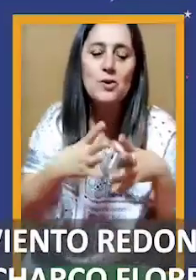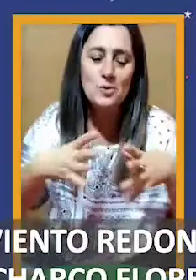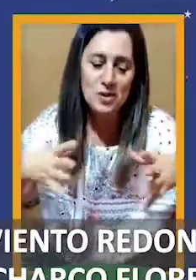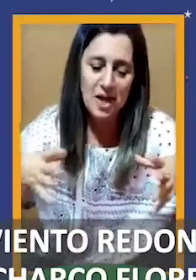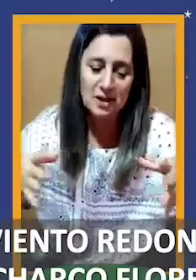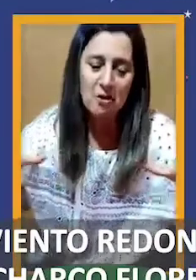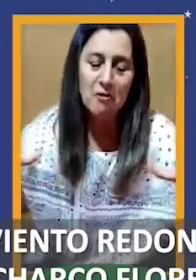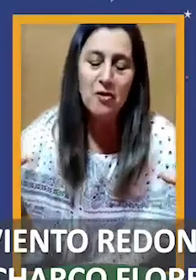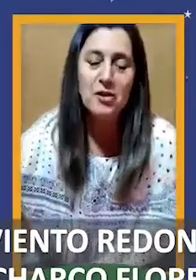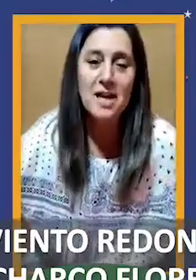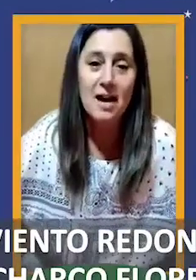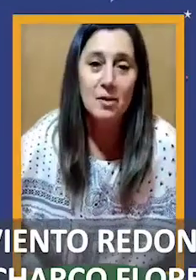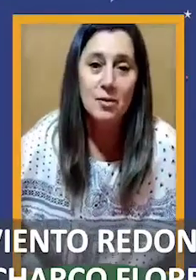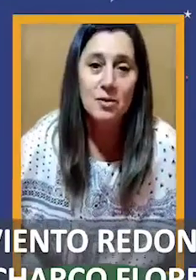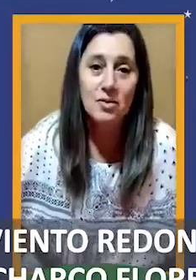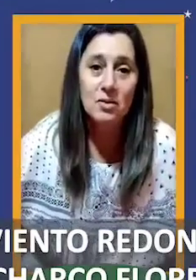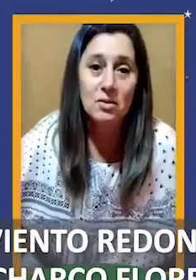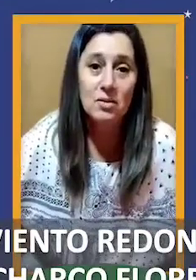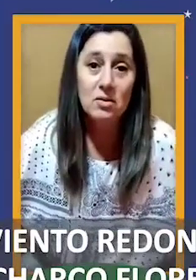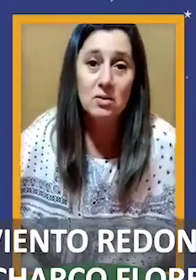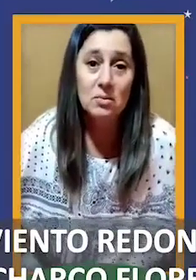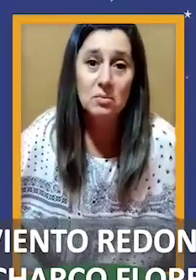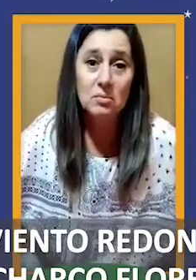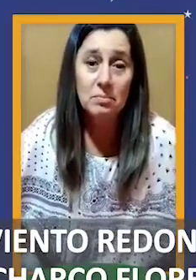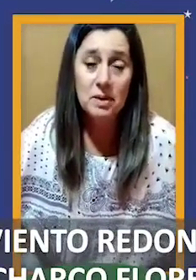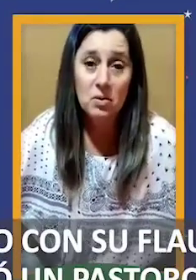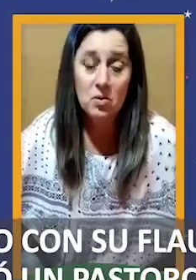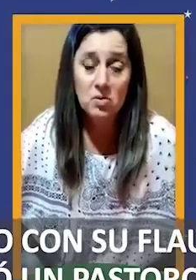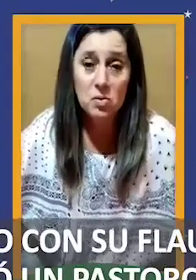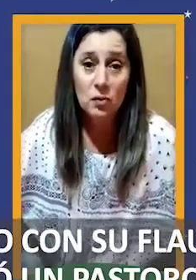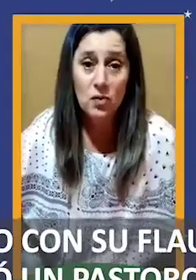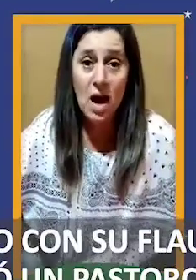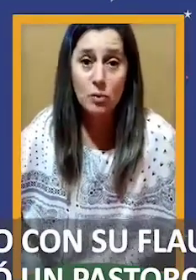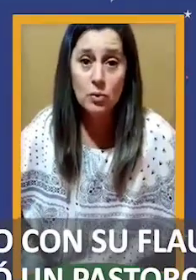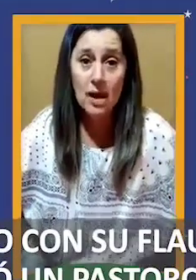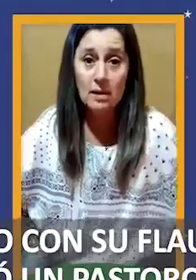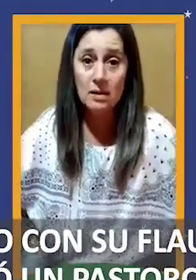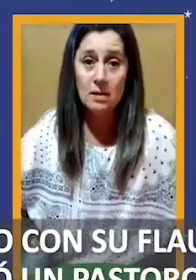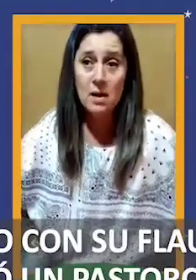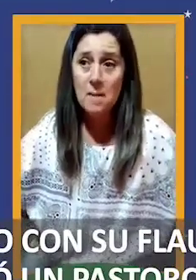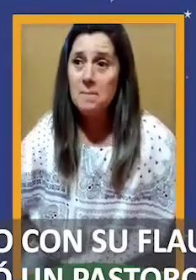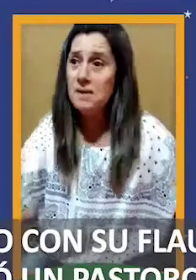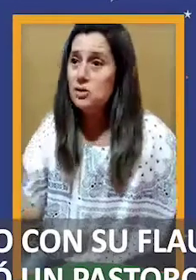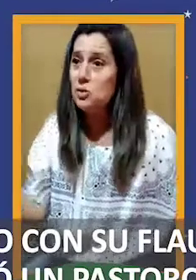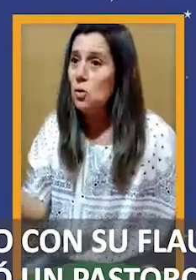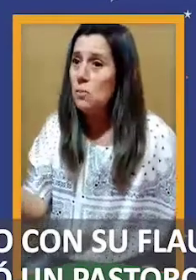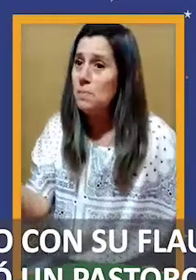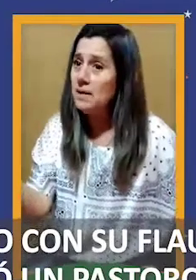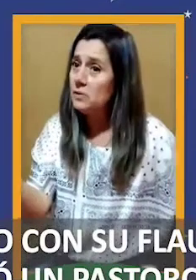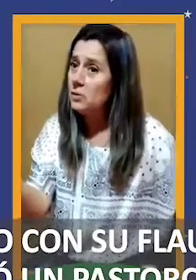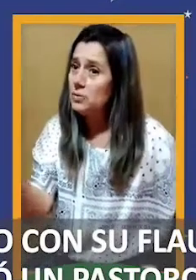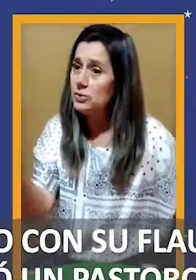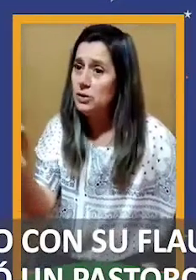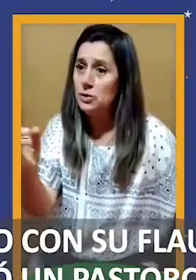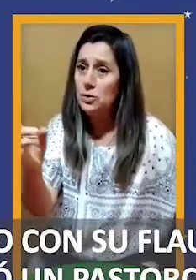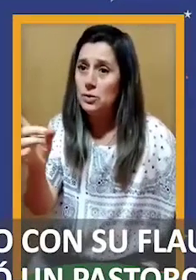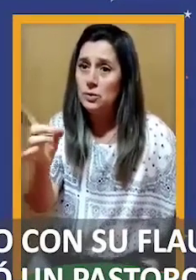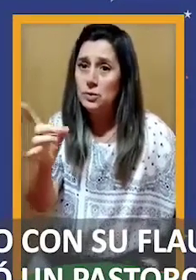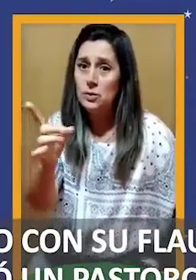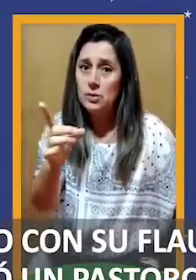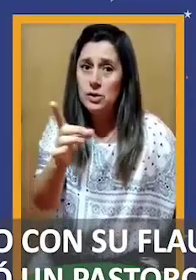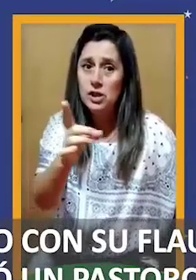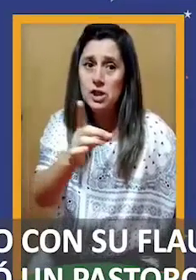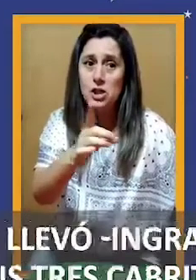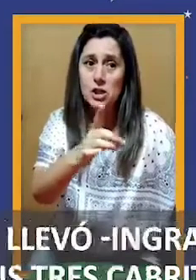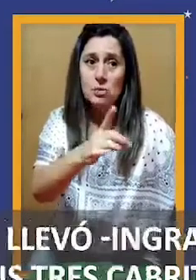y un charco floreado. Pero con su flauta pasó un pastorcito